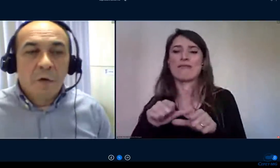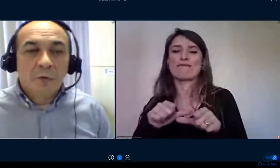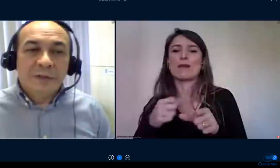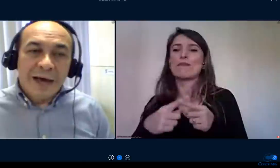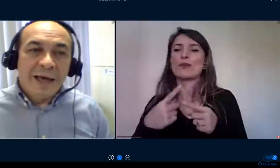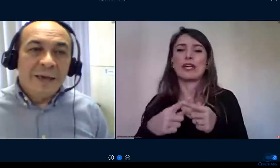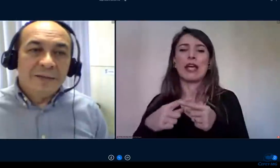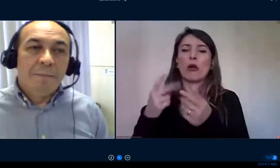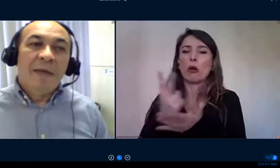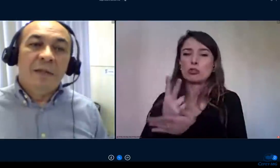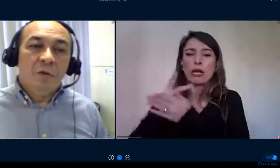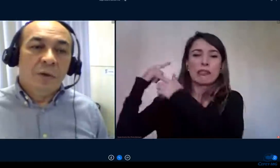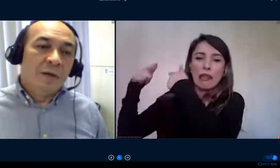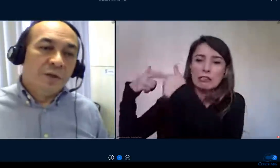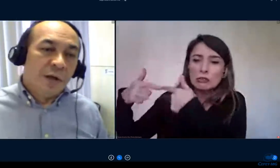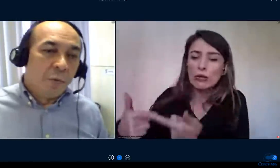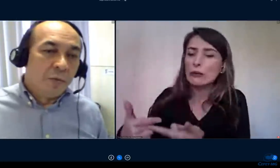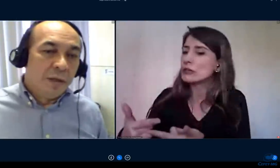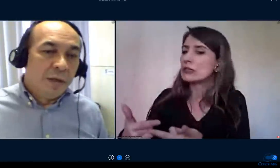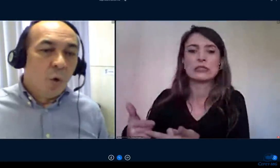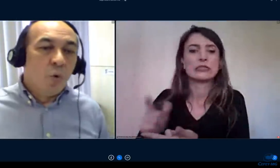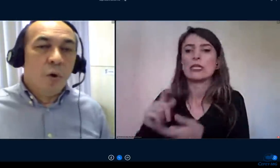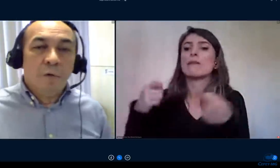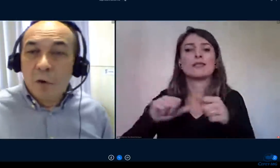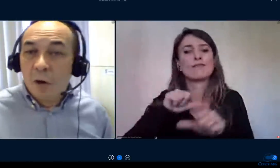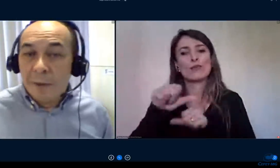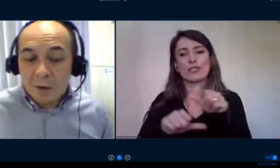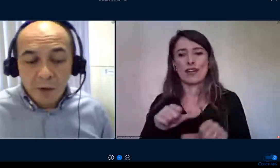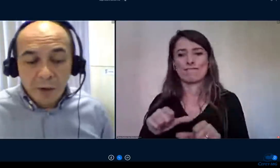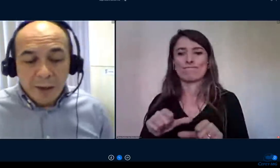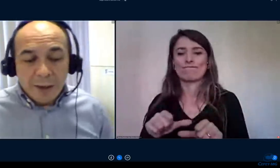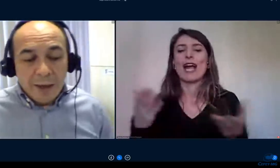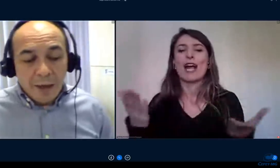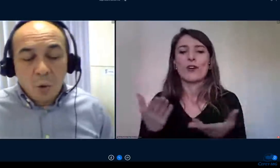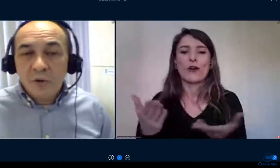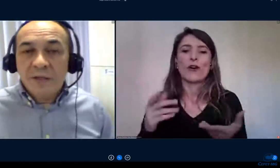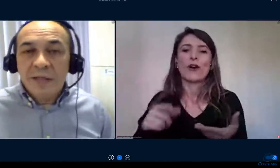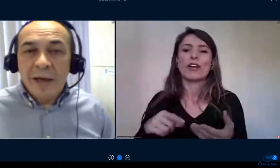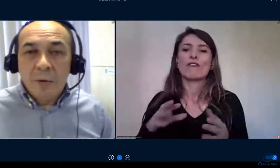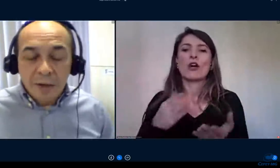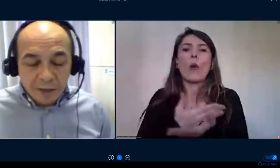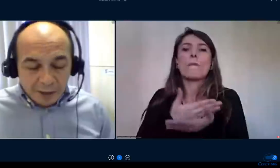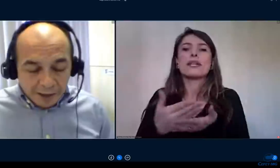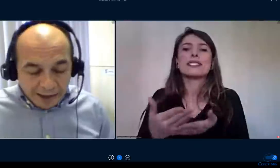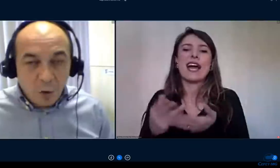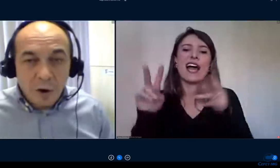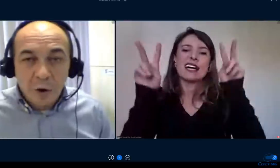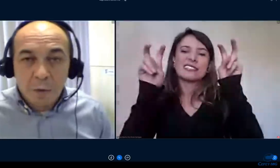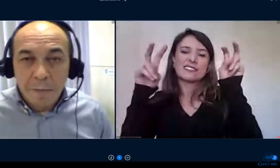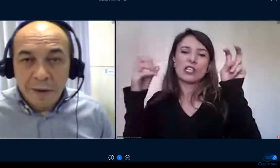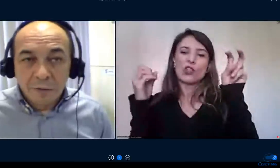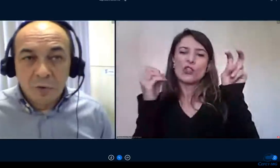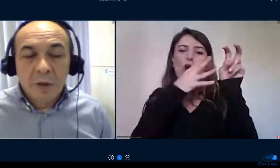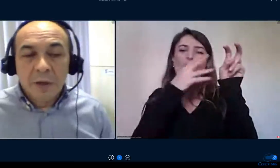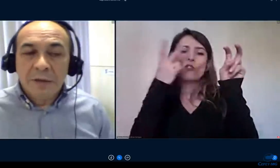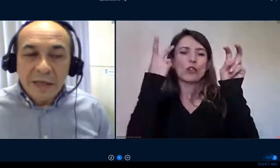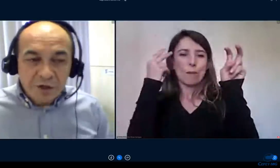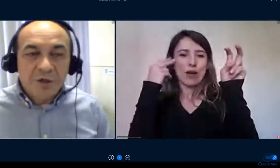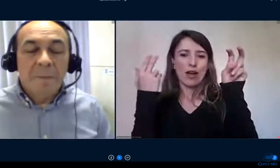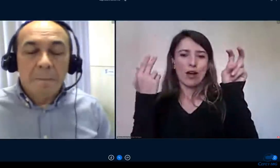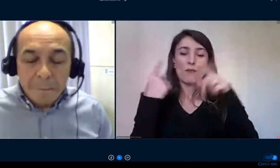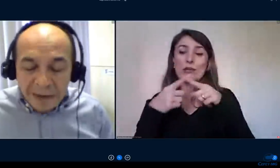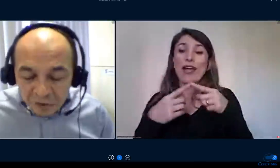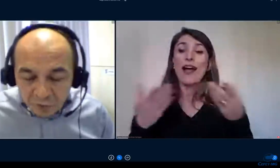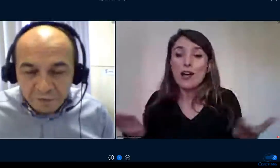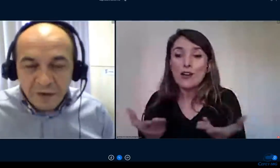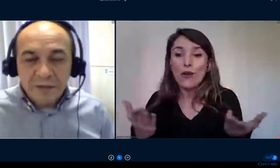voltar a esse bendito que eles chamam de o novo normal eu considero que agora é o momento de a